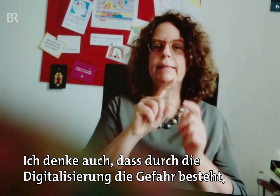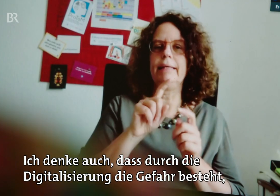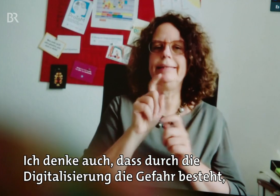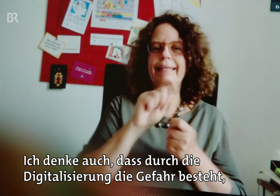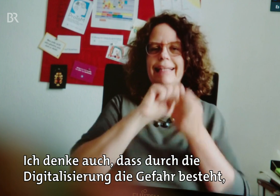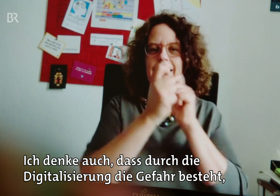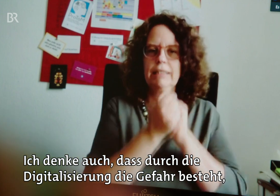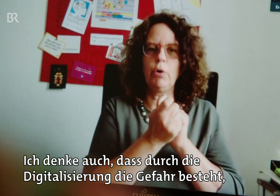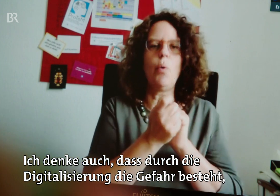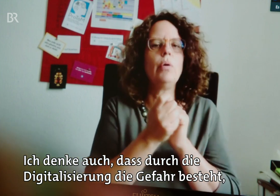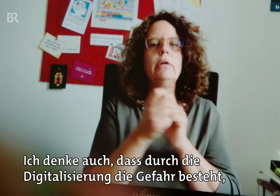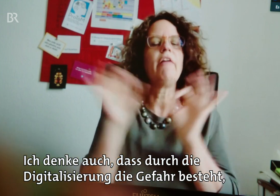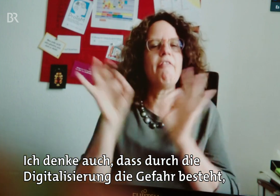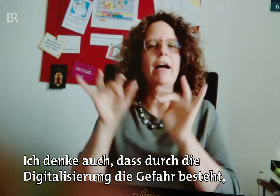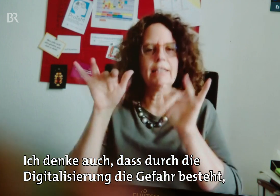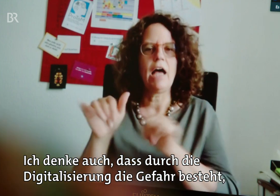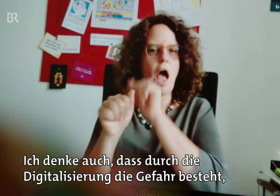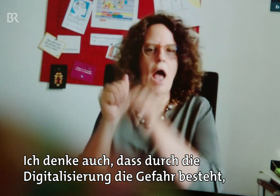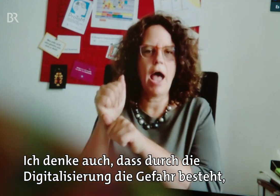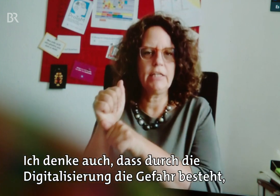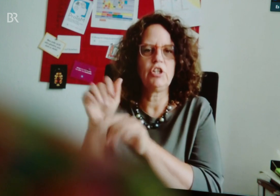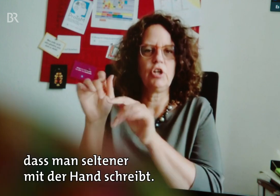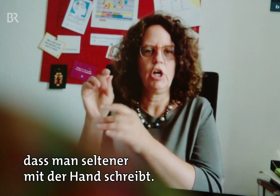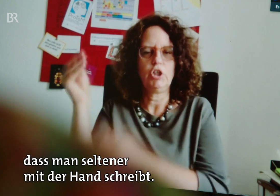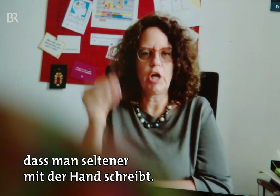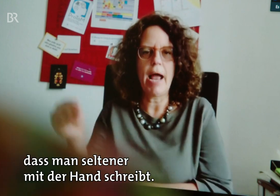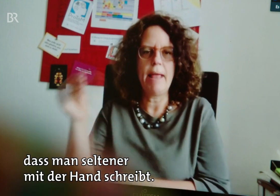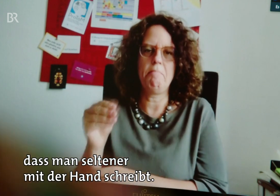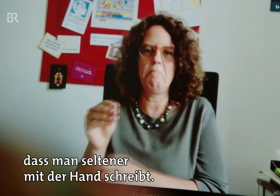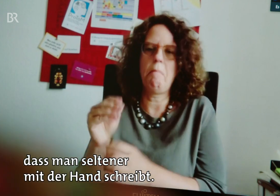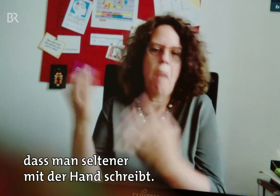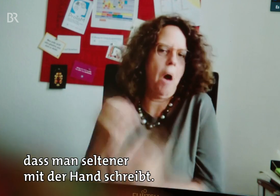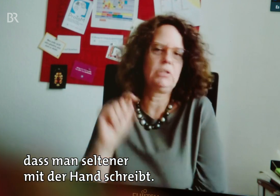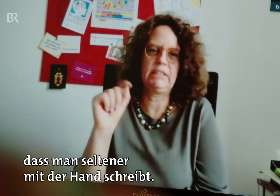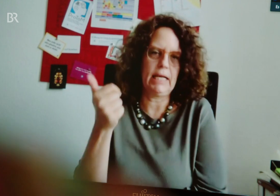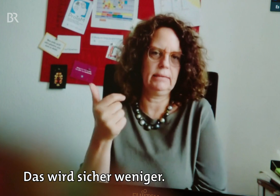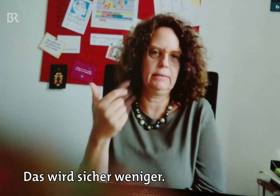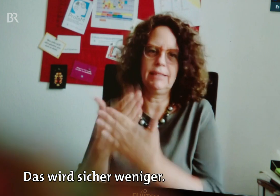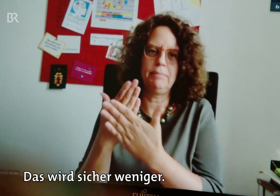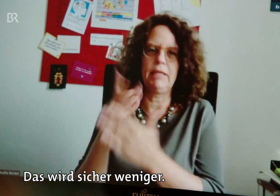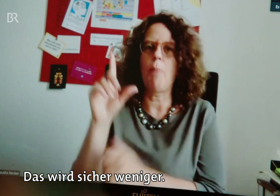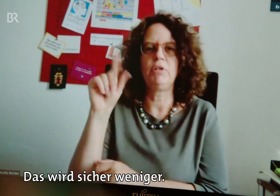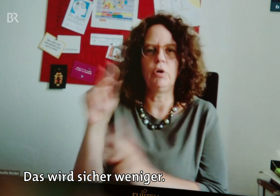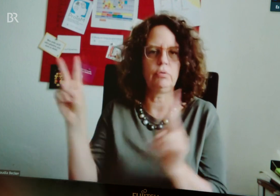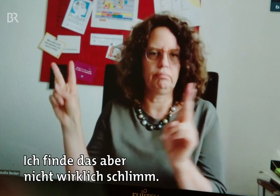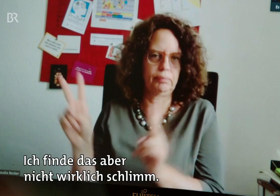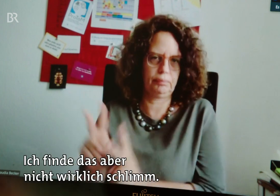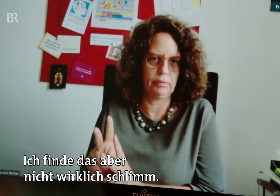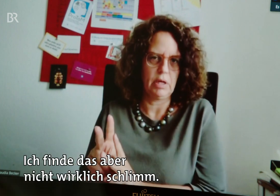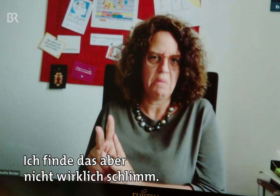Ich denke auch, dass durch die Digitalisierung die Gefahr besteht, dass man seltener mit der Hand schreibt. Das wird sicher weniger. Ich finde